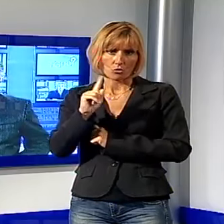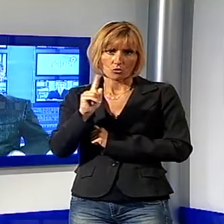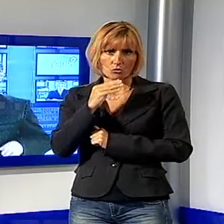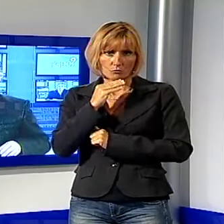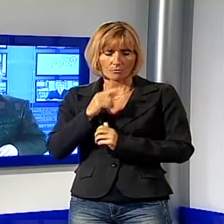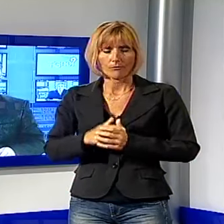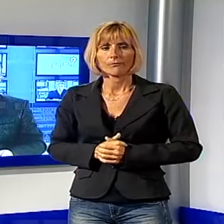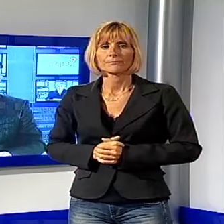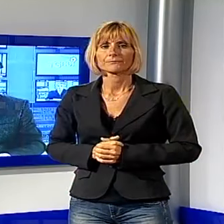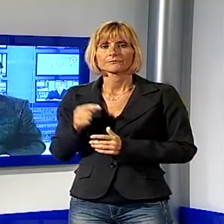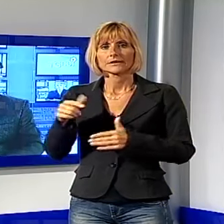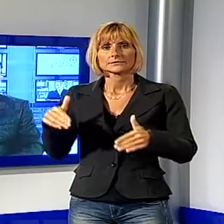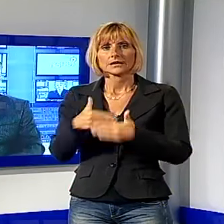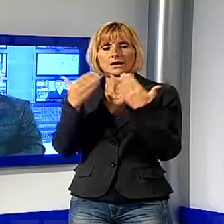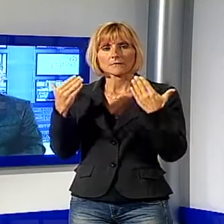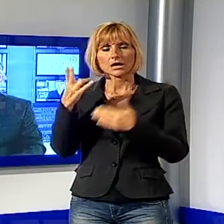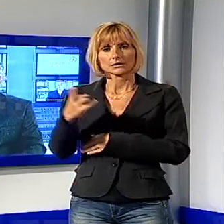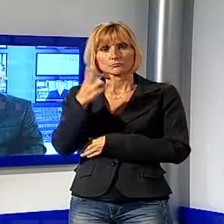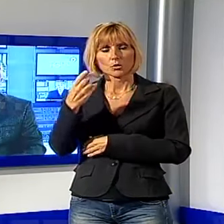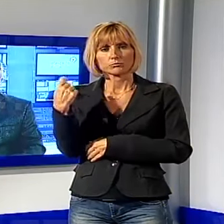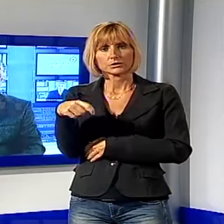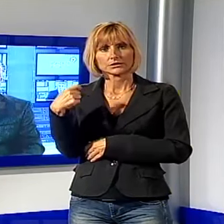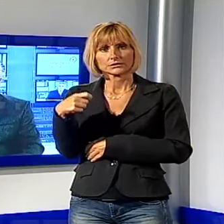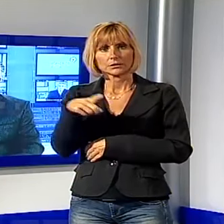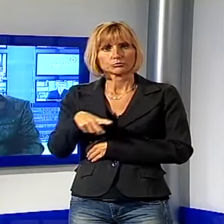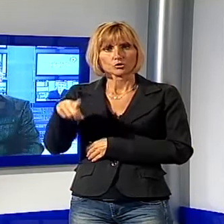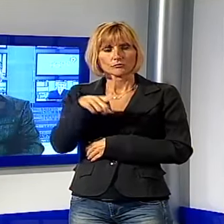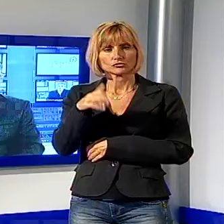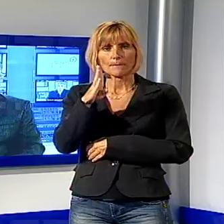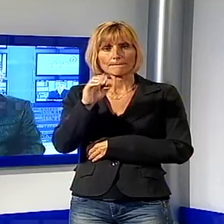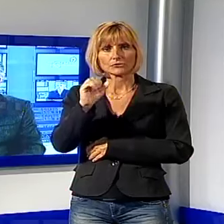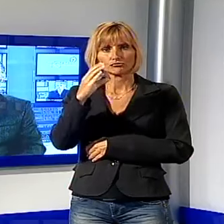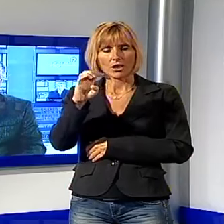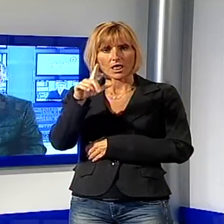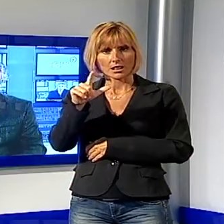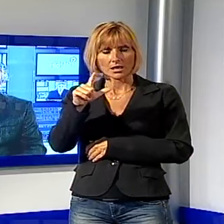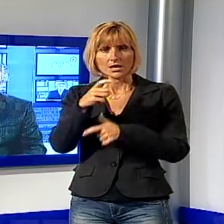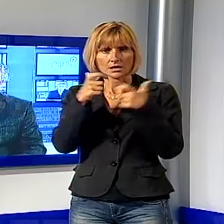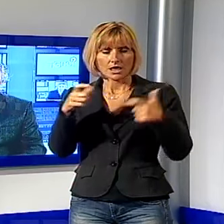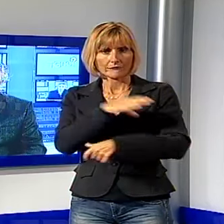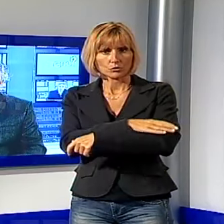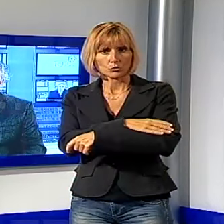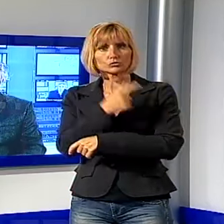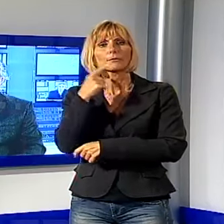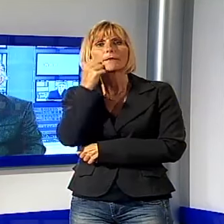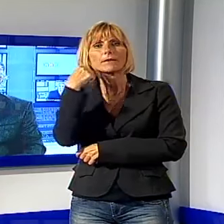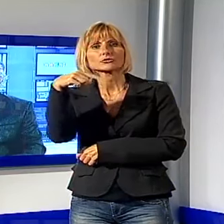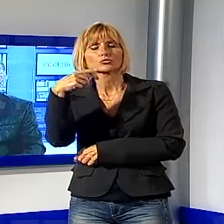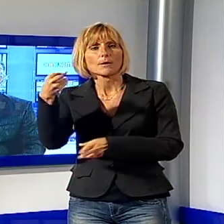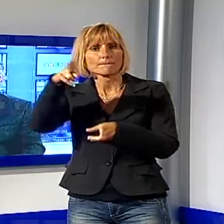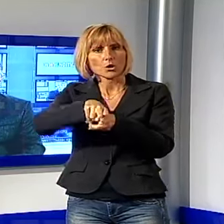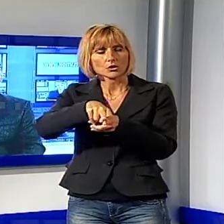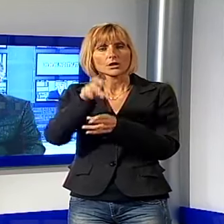Grave lutto questa mattina per il presidente della provincia Stefano Baccelli. Colpito dalla morte della madre, la